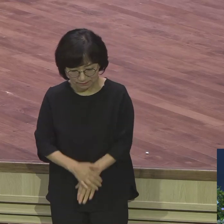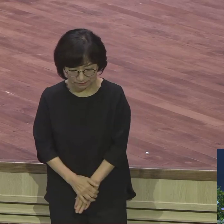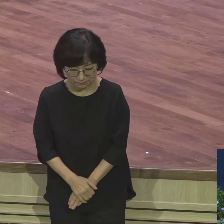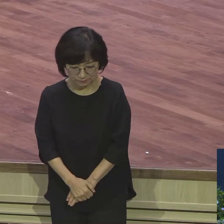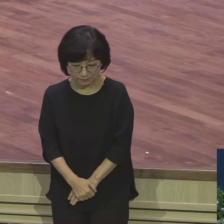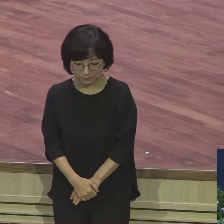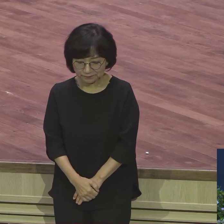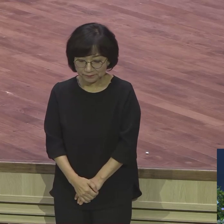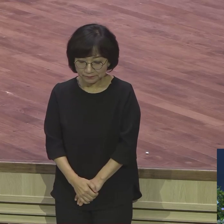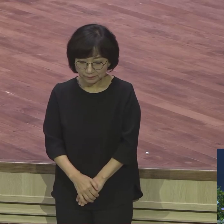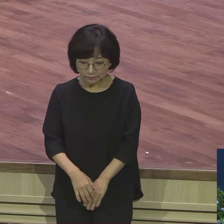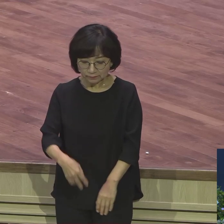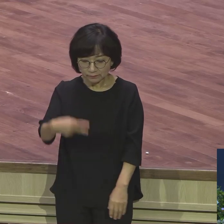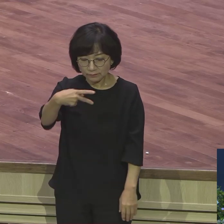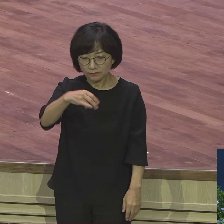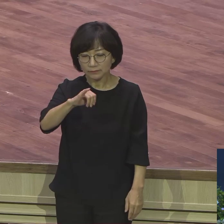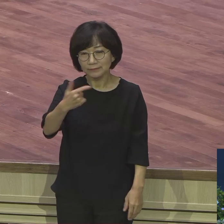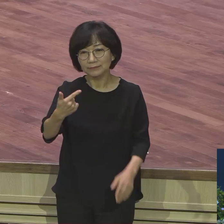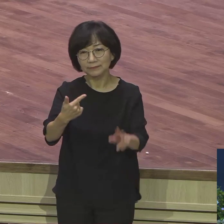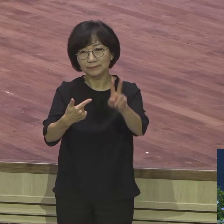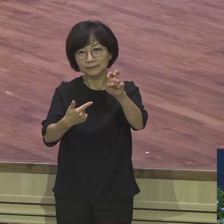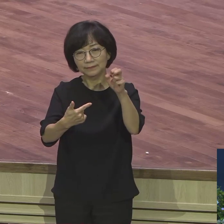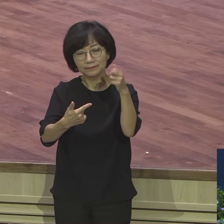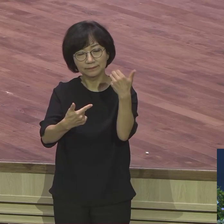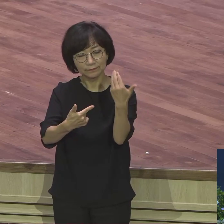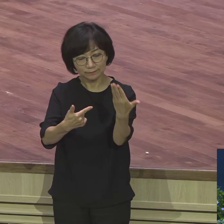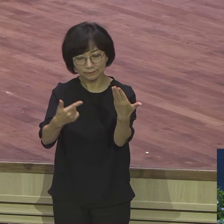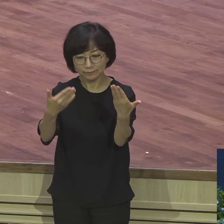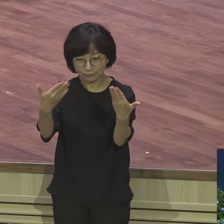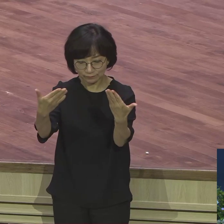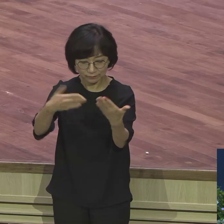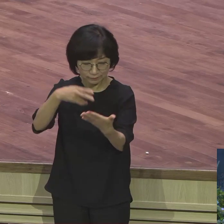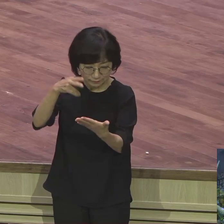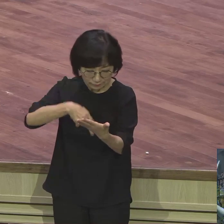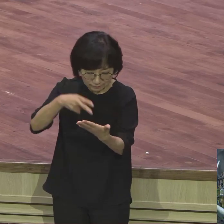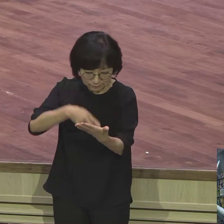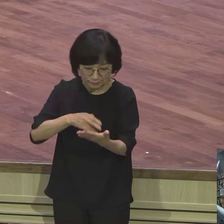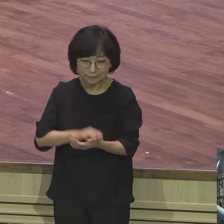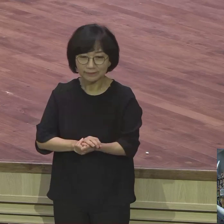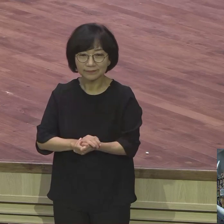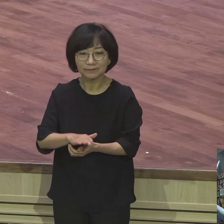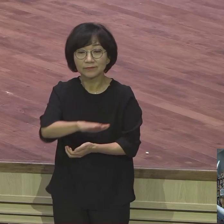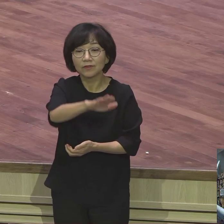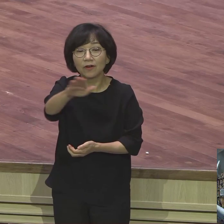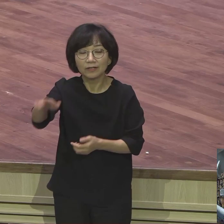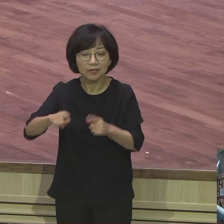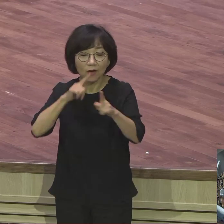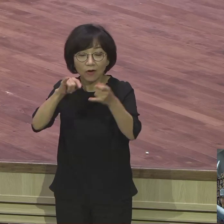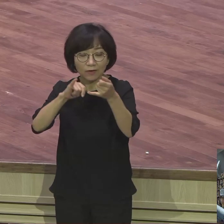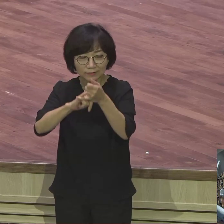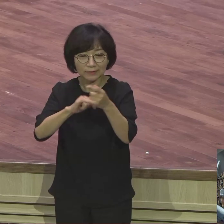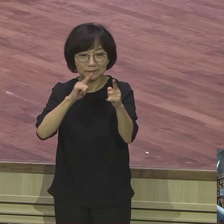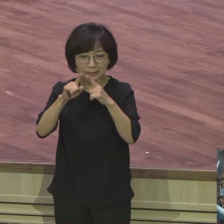신명기 29장 9절에 말씀해도 보면 그런 적 너희는 이 은약의 말씀을 지켜 행하라